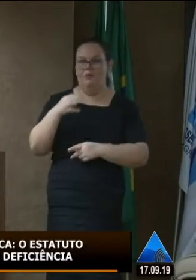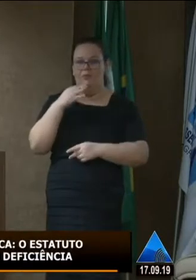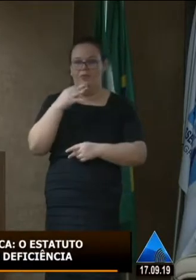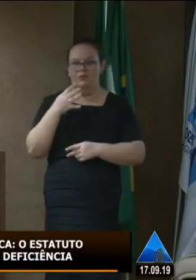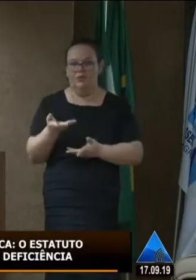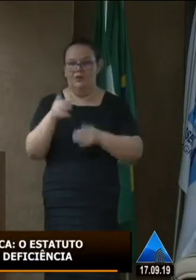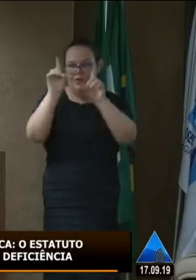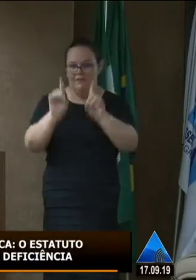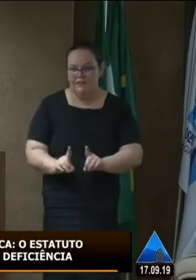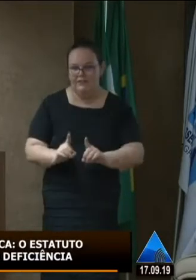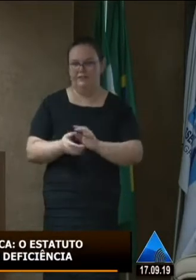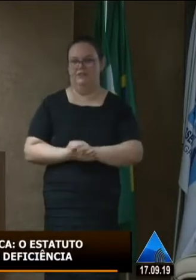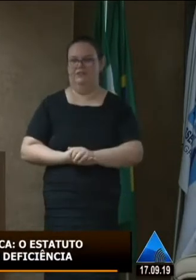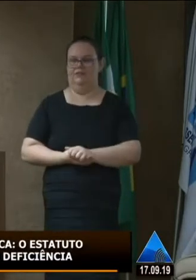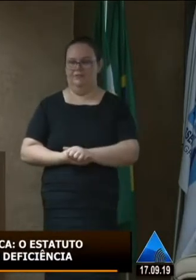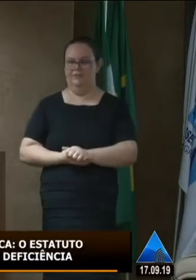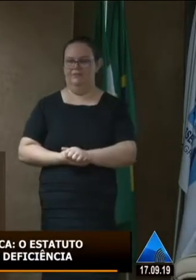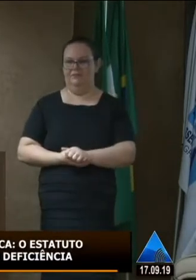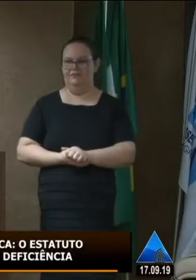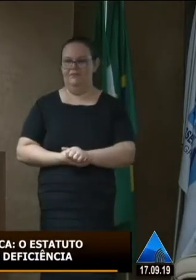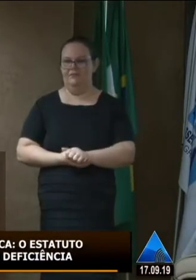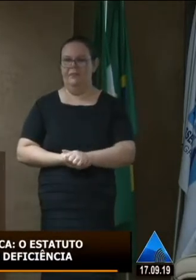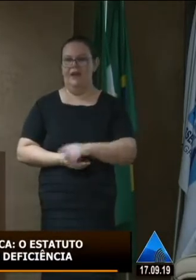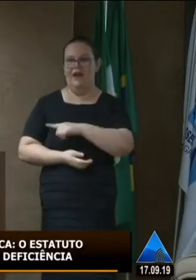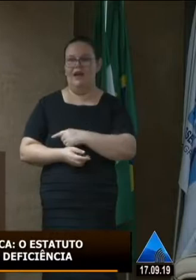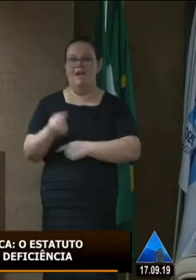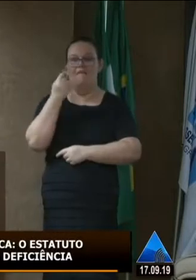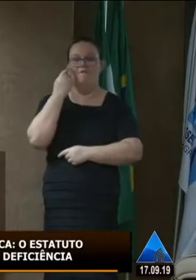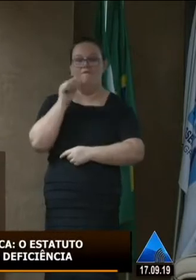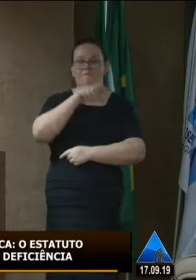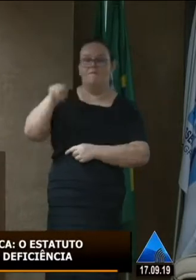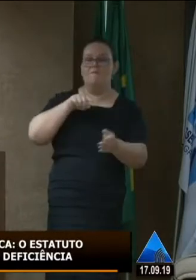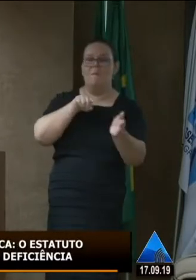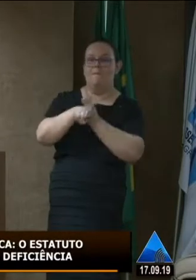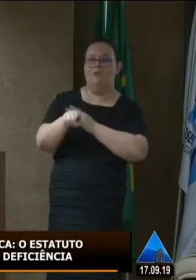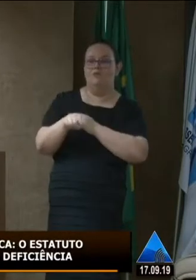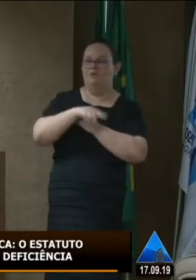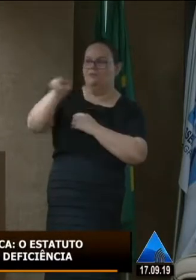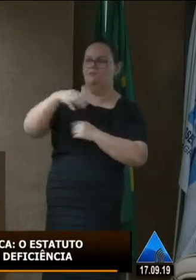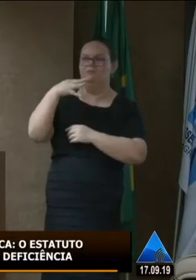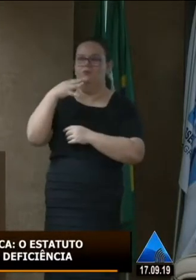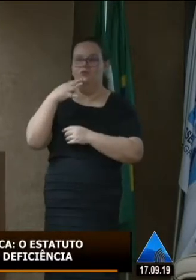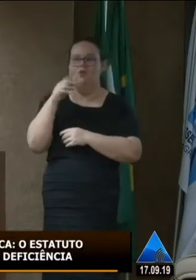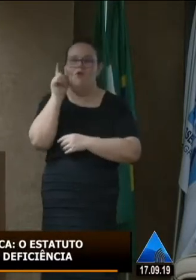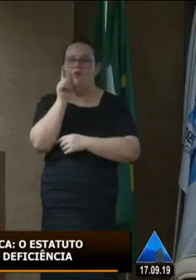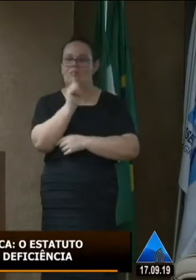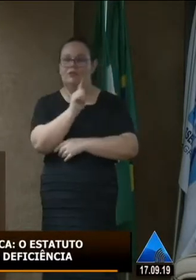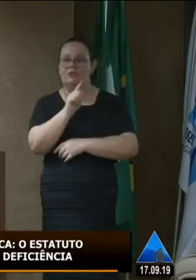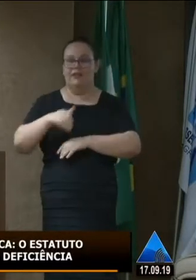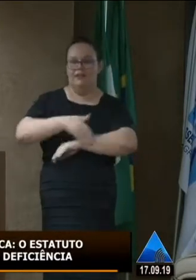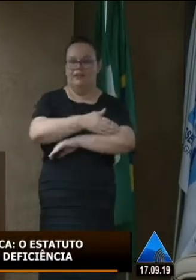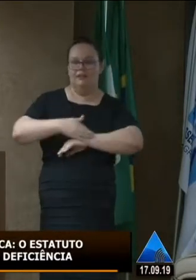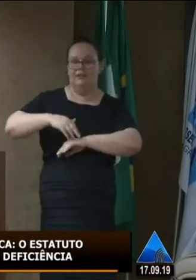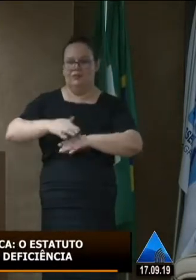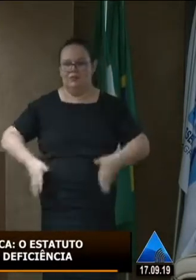com algum tipo de deficiência eu faço um desafio quem é de Mossoró que consegue andar naquele comércio